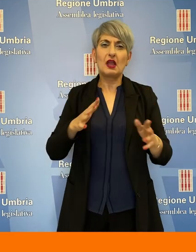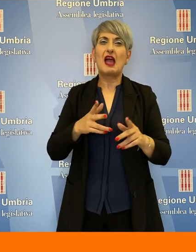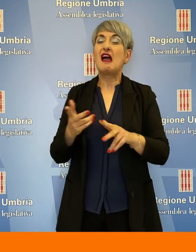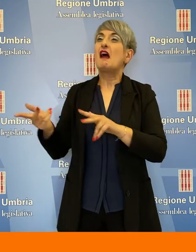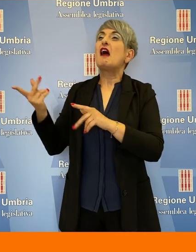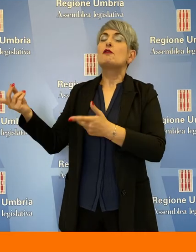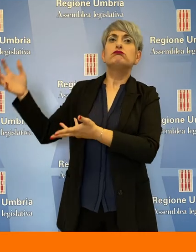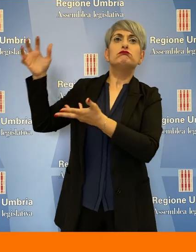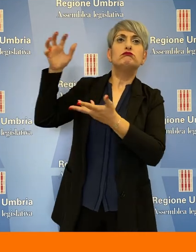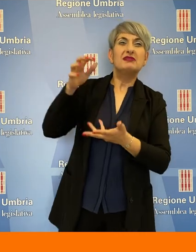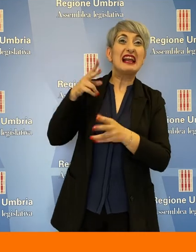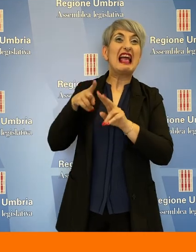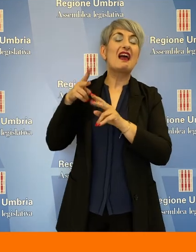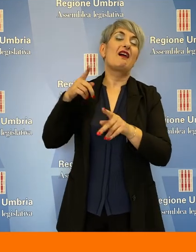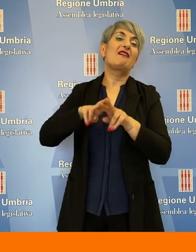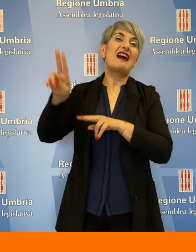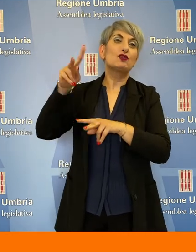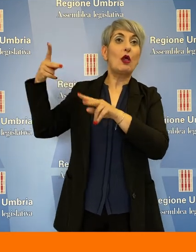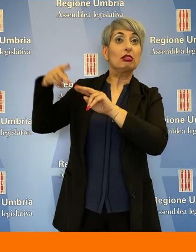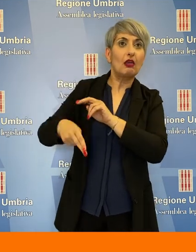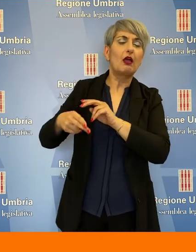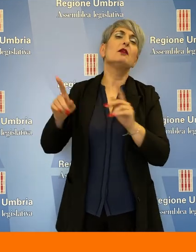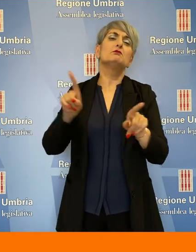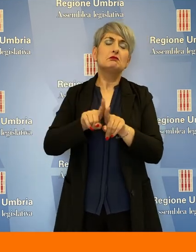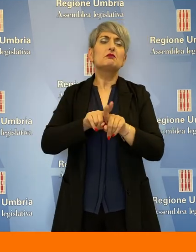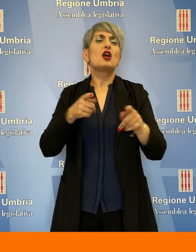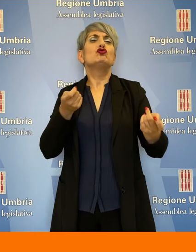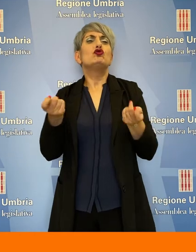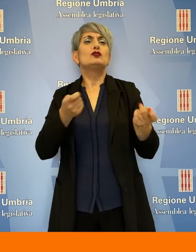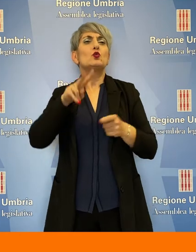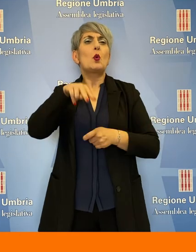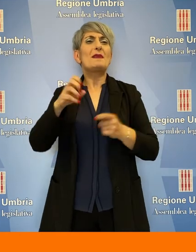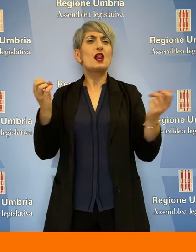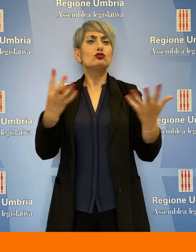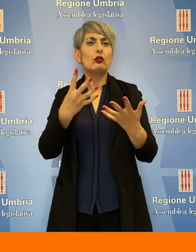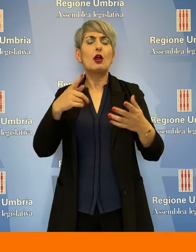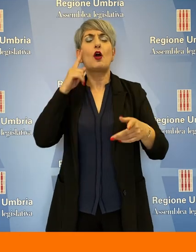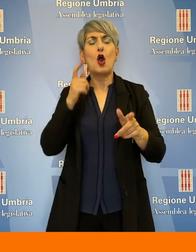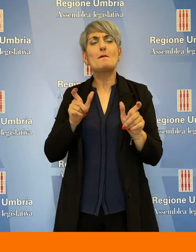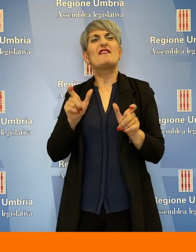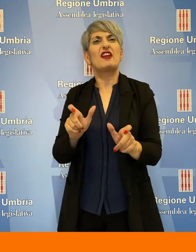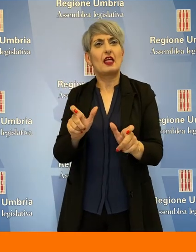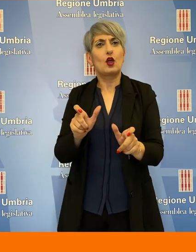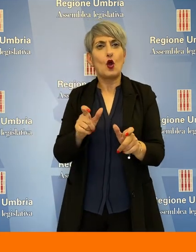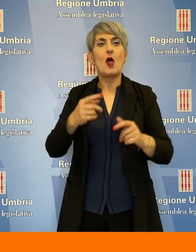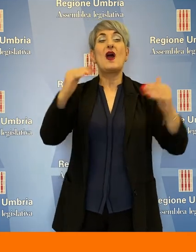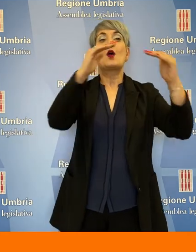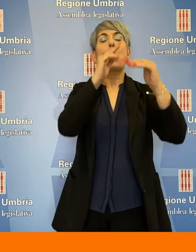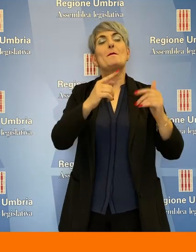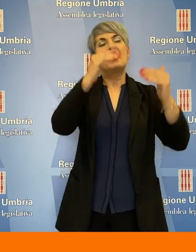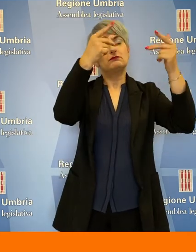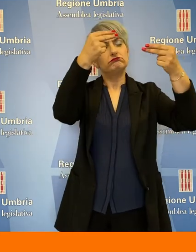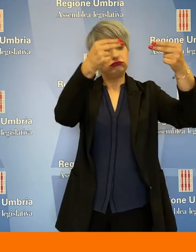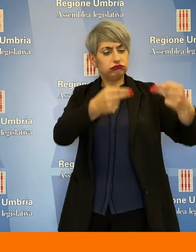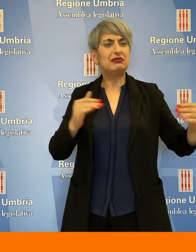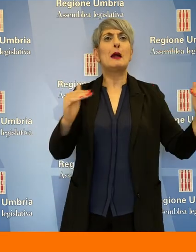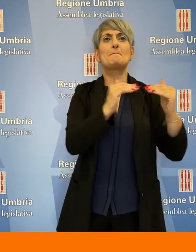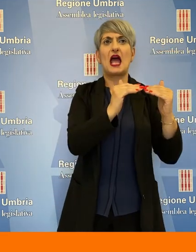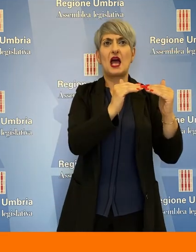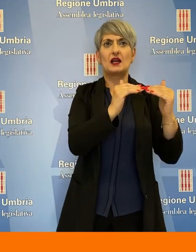Nonostante i tagli dei trasferimenti nazionali, la gestione 2019 ha rispettato i vincoli, sia per il saldo sul pareggio che per